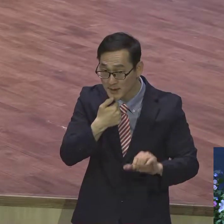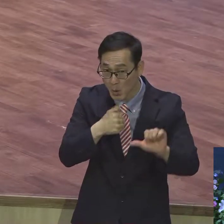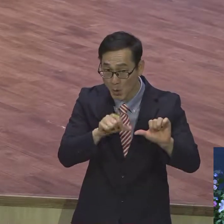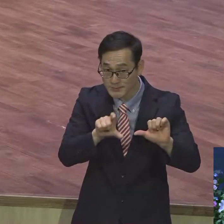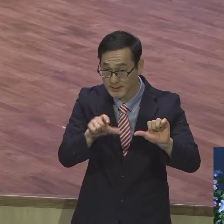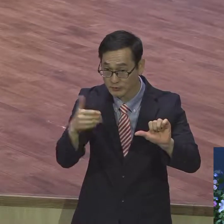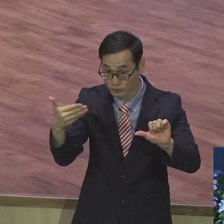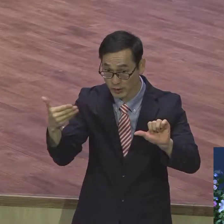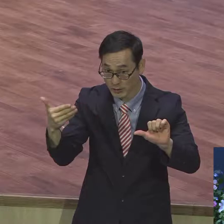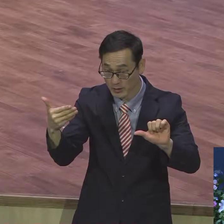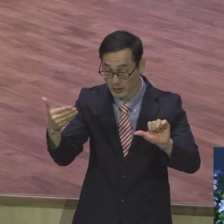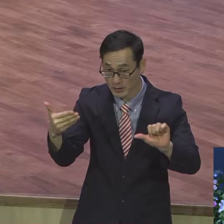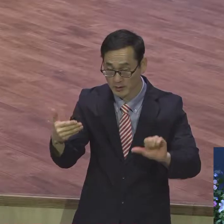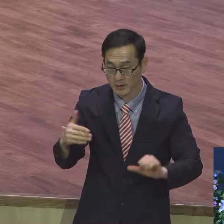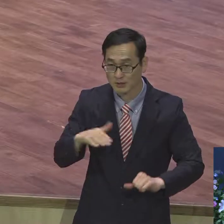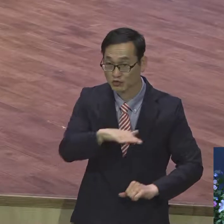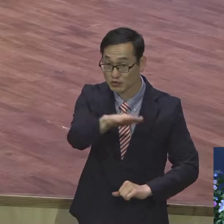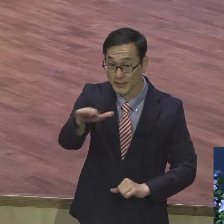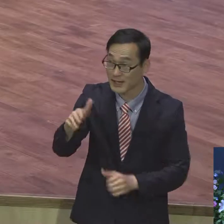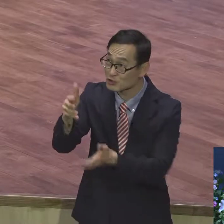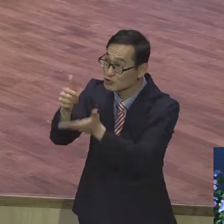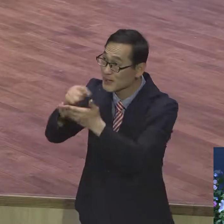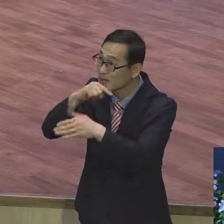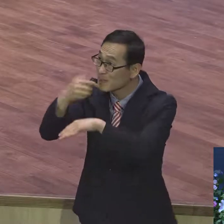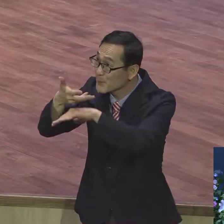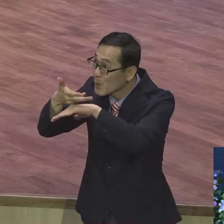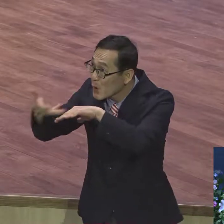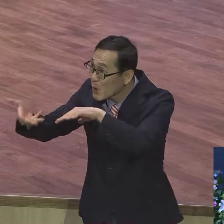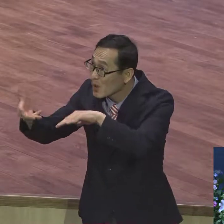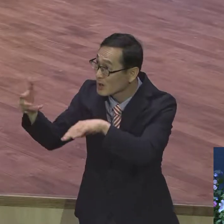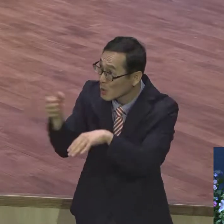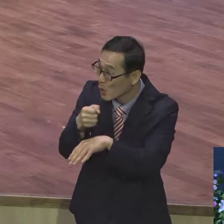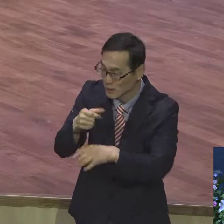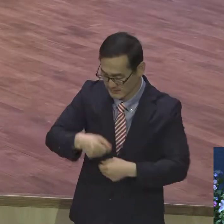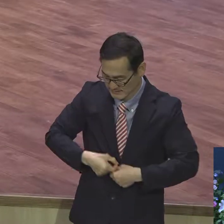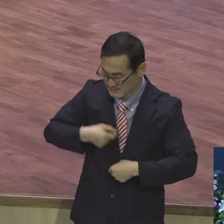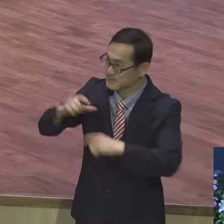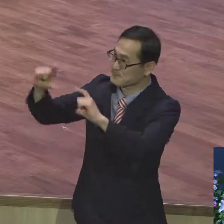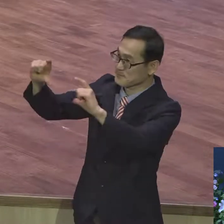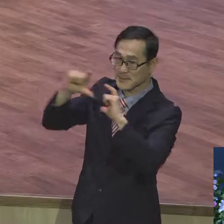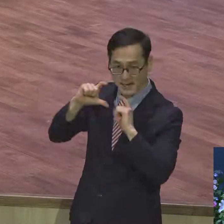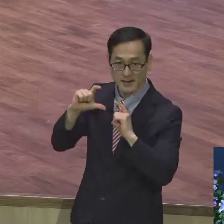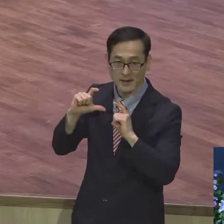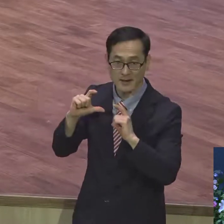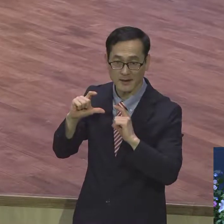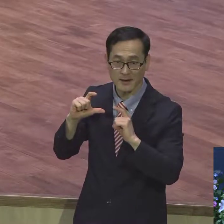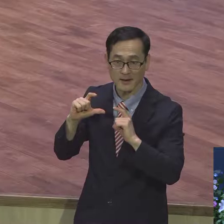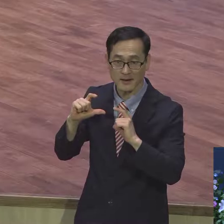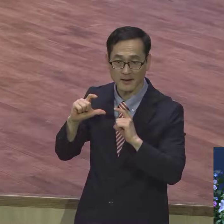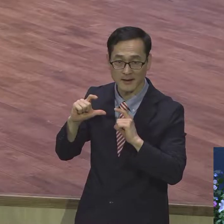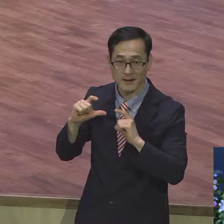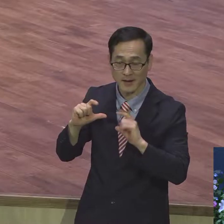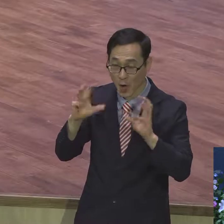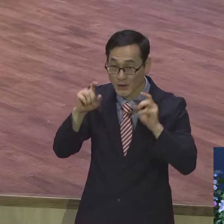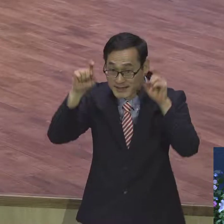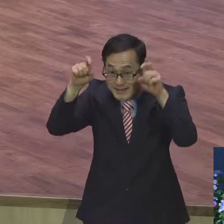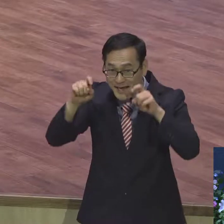우리가 그의 피로 말미암아 어렵다 하심을 받았으니 그렇게 말씀하고 있는데 이 어린 양 대신 예수